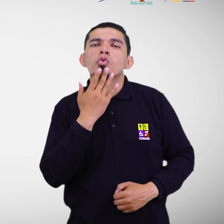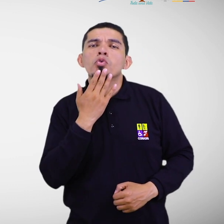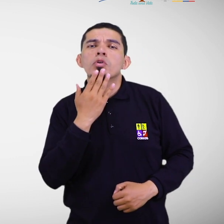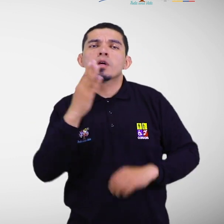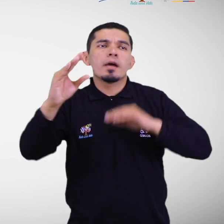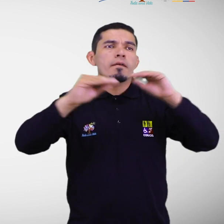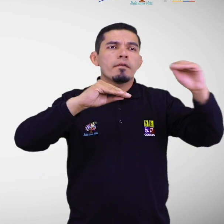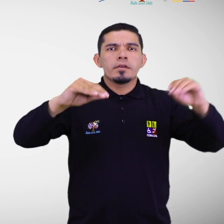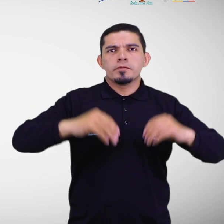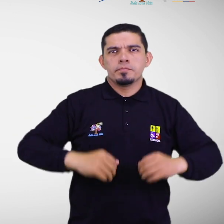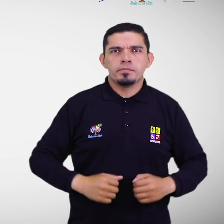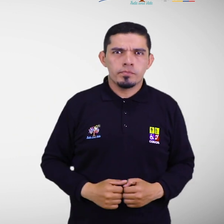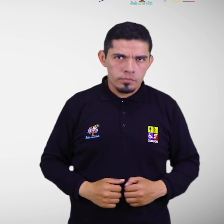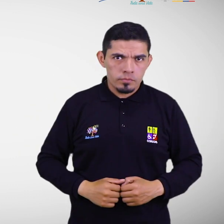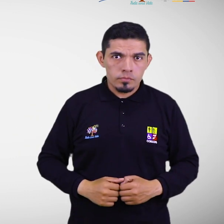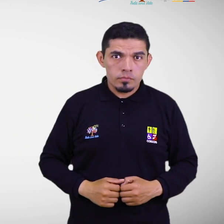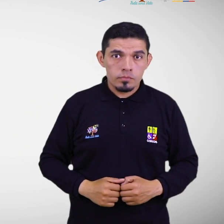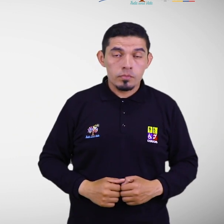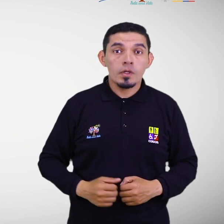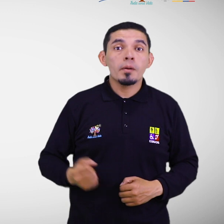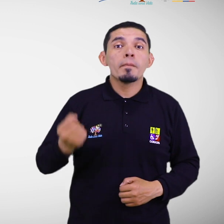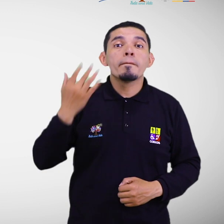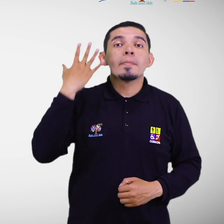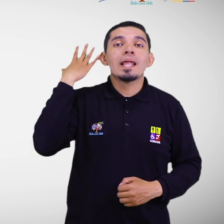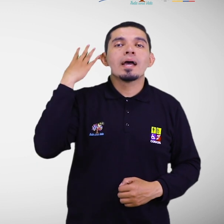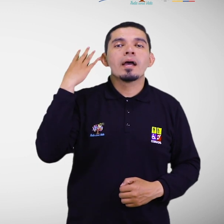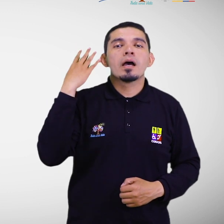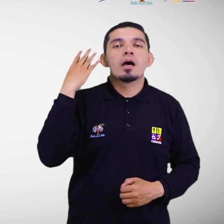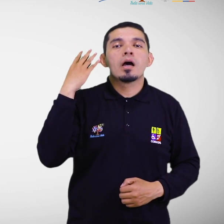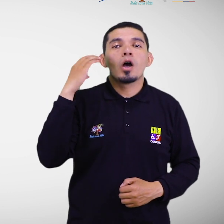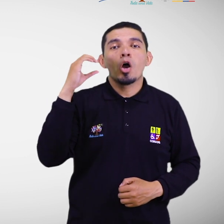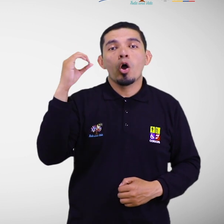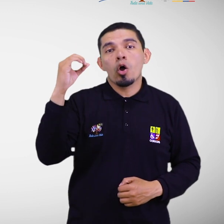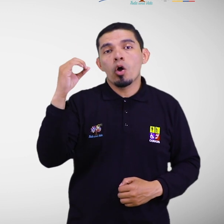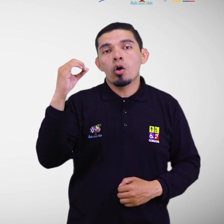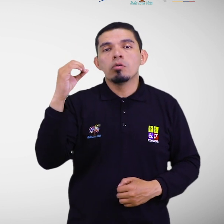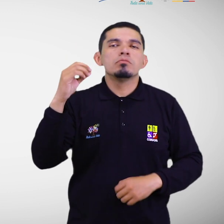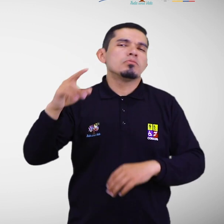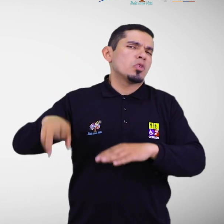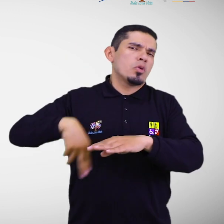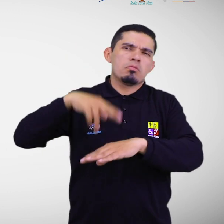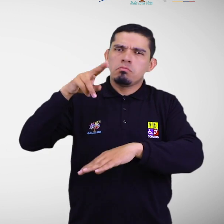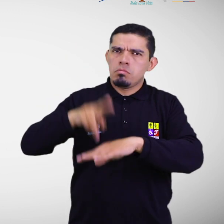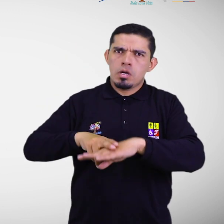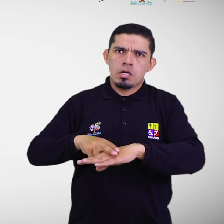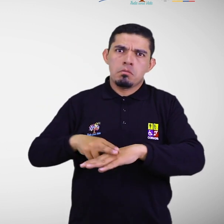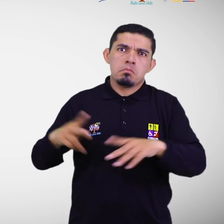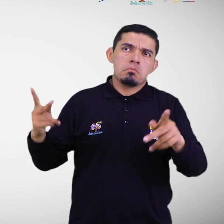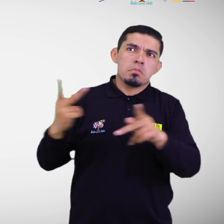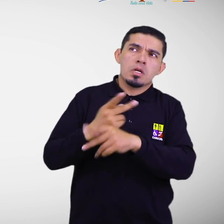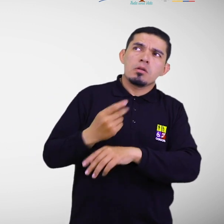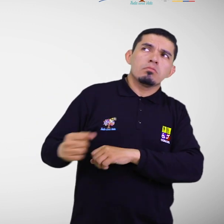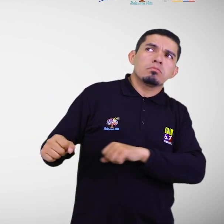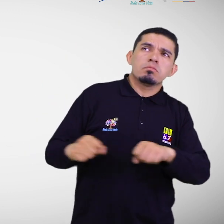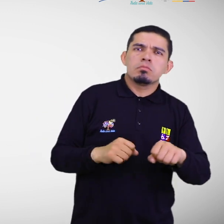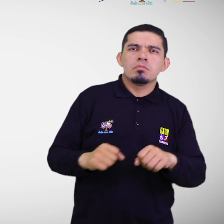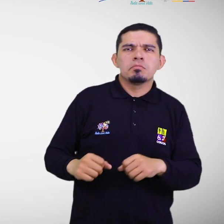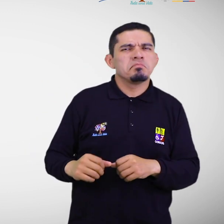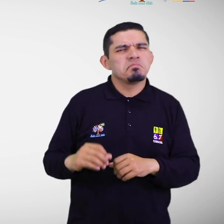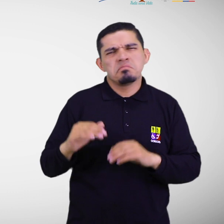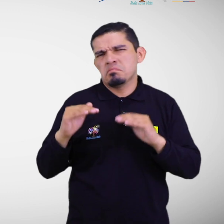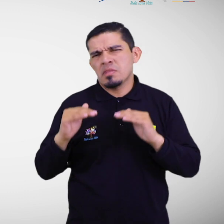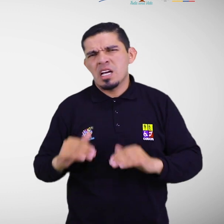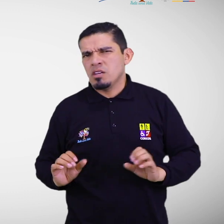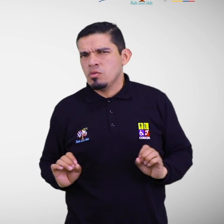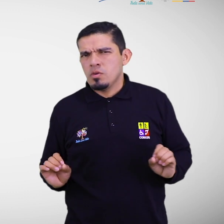de alerta. Sin alerta o blanca. Condiciones normales. Probabilidad de ocurrencia nula o muy baja de un evento